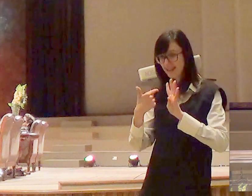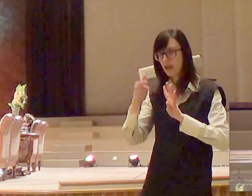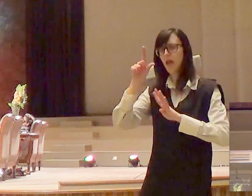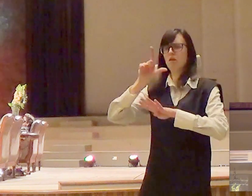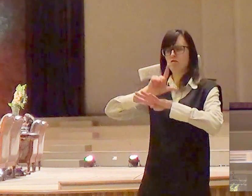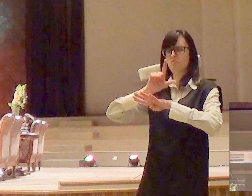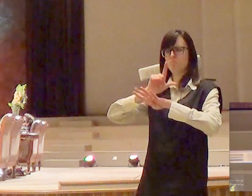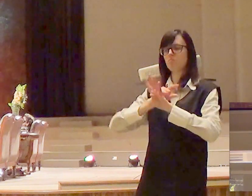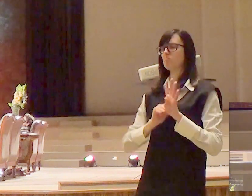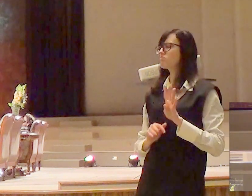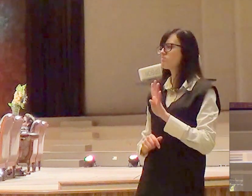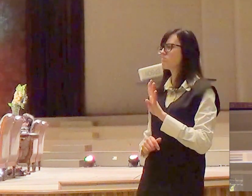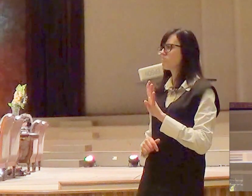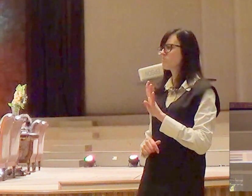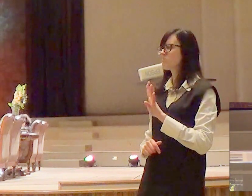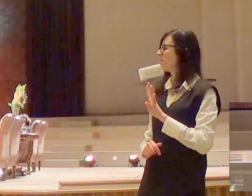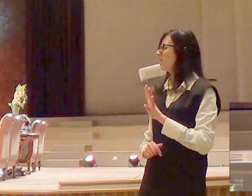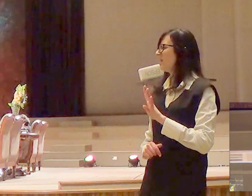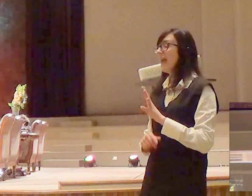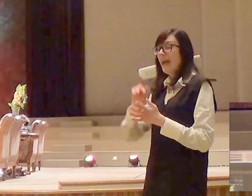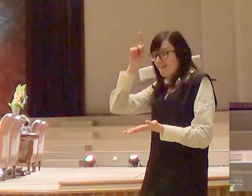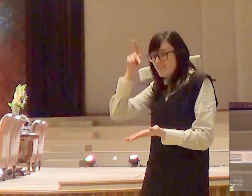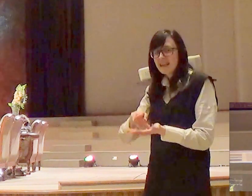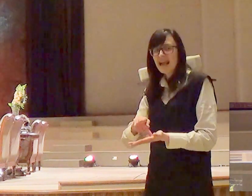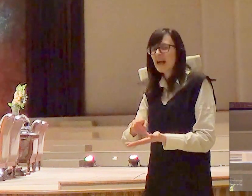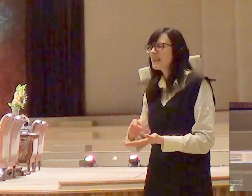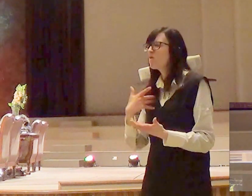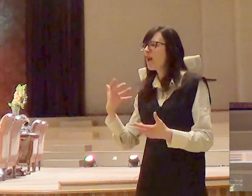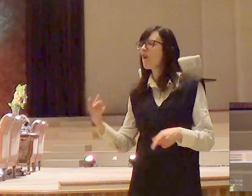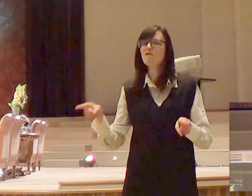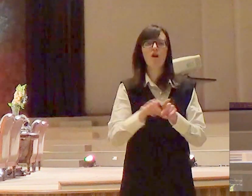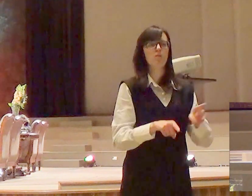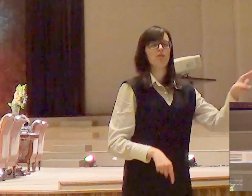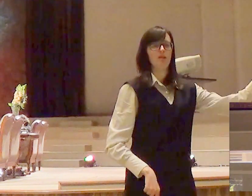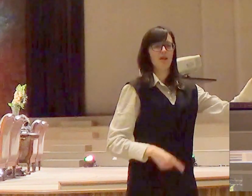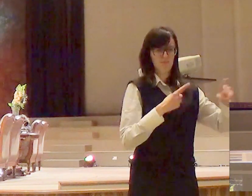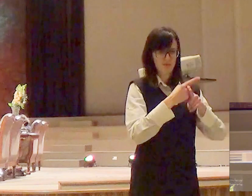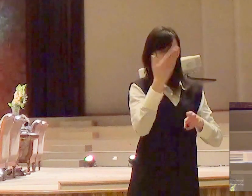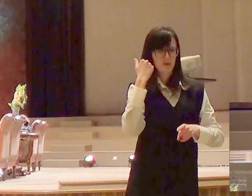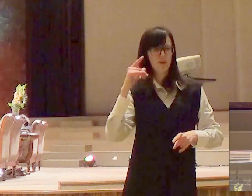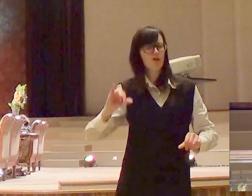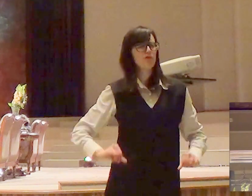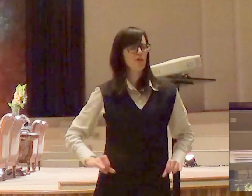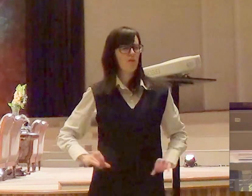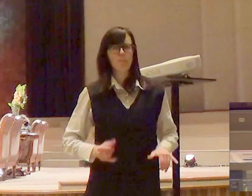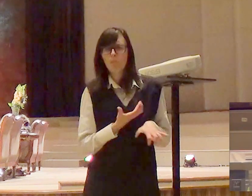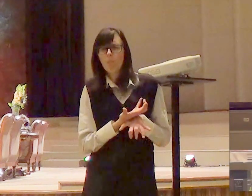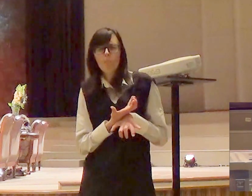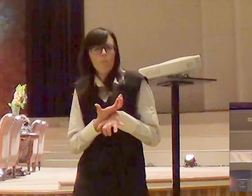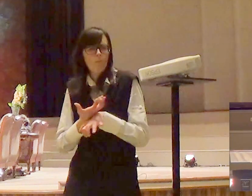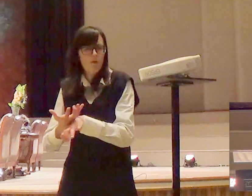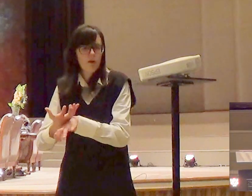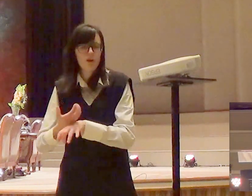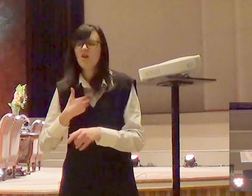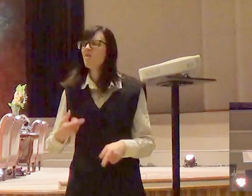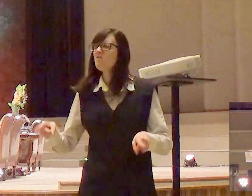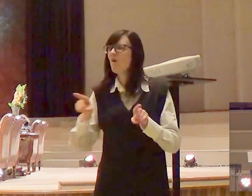era voltar para o Egito. olha só o que vai ser dito por Corá,